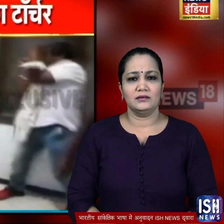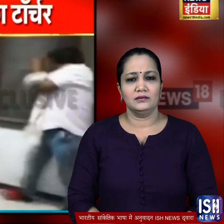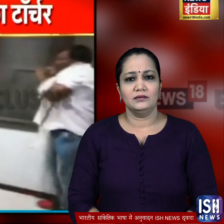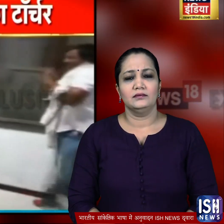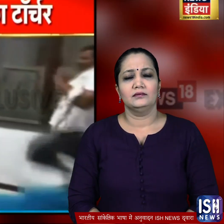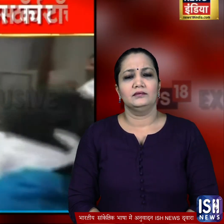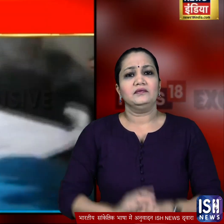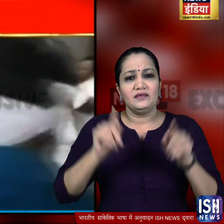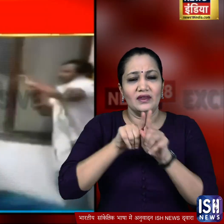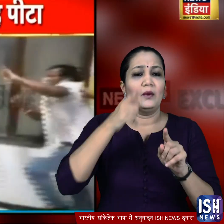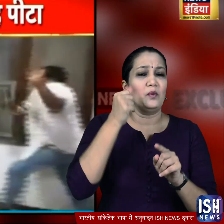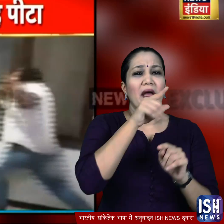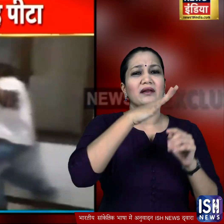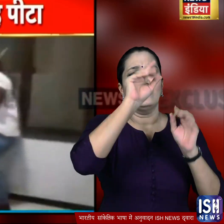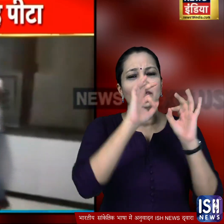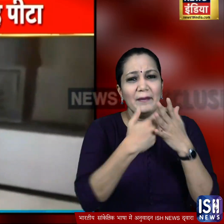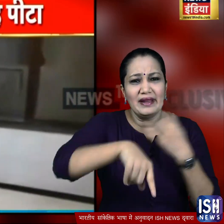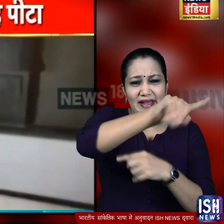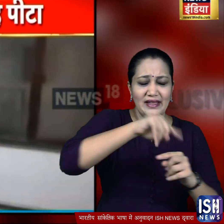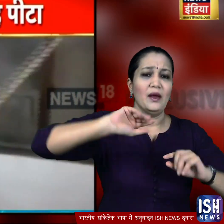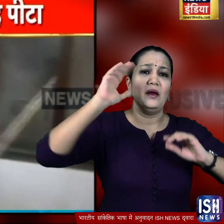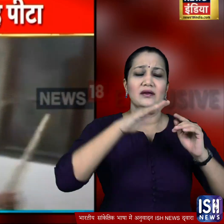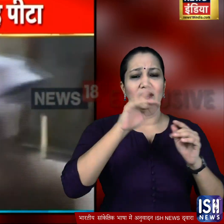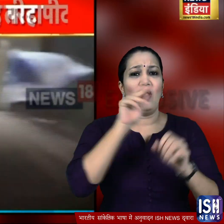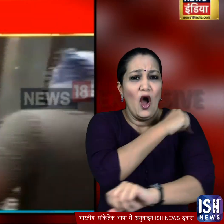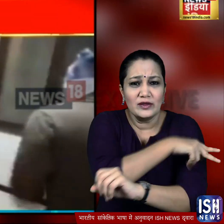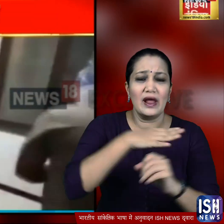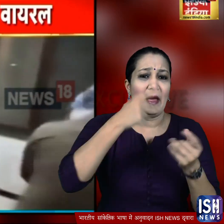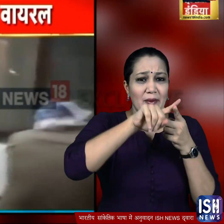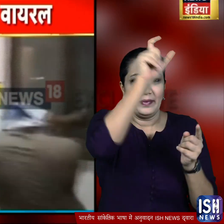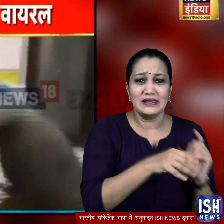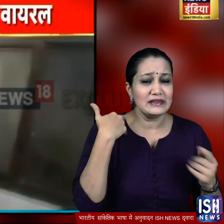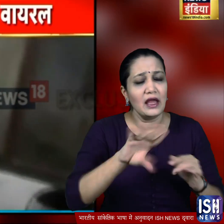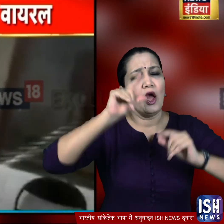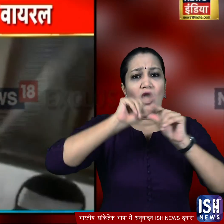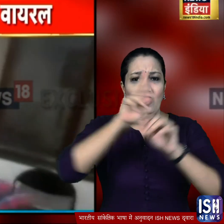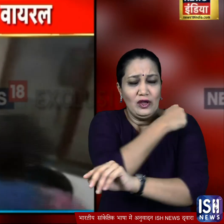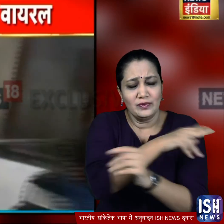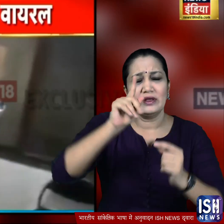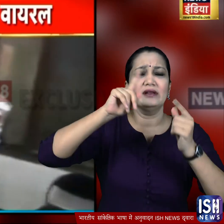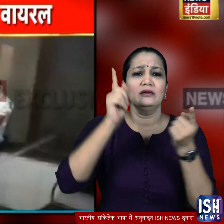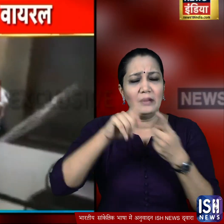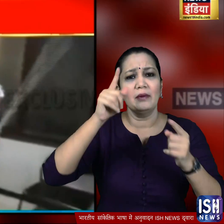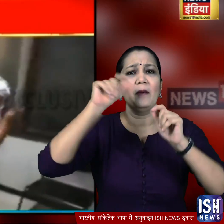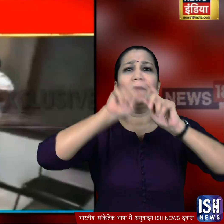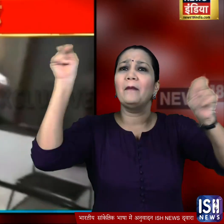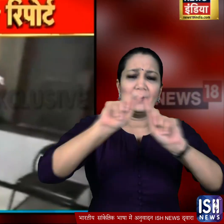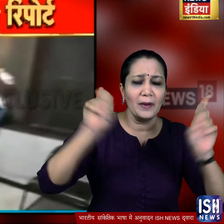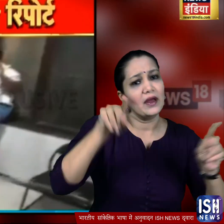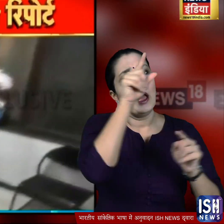बताय जा रहा है कि एक मरीज की मौत के बाद भड़के उसके परिवार वालों ने अस्पिताल में तोड़ फोड़ की थी और हालात समहलने के लिए आए पुलिस वालों के हाथ या आदमी